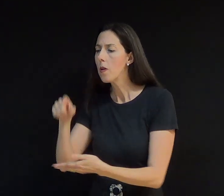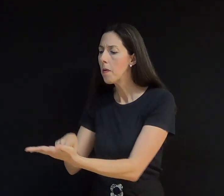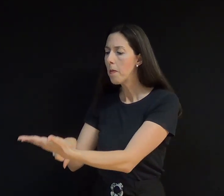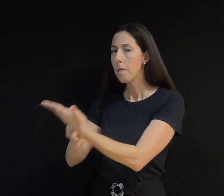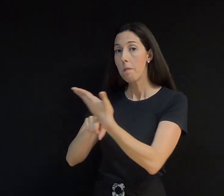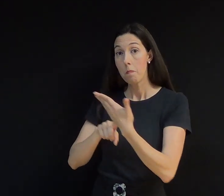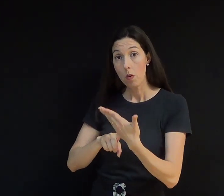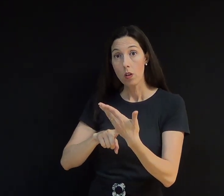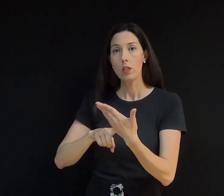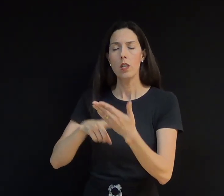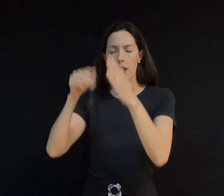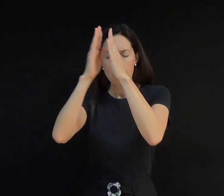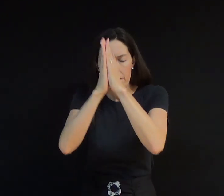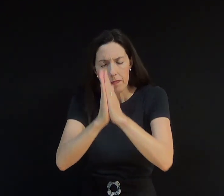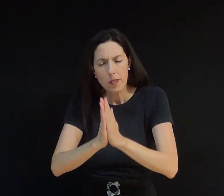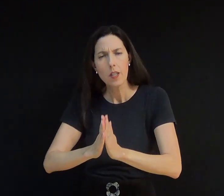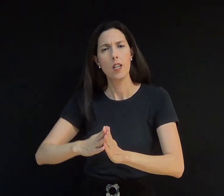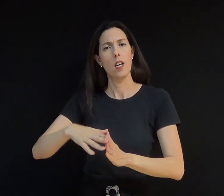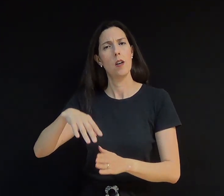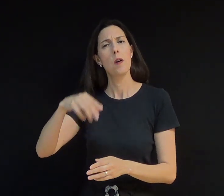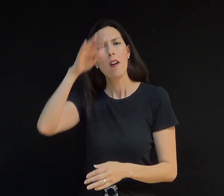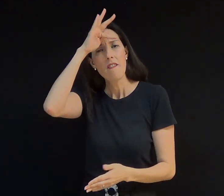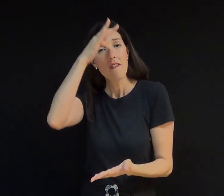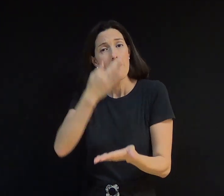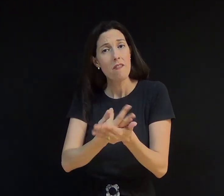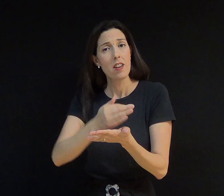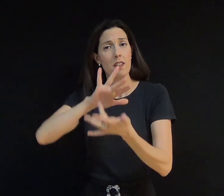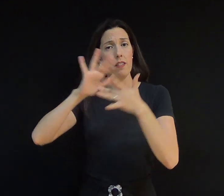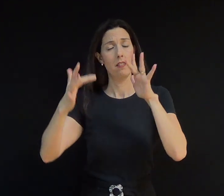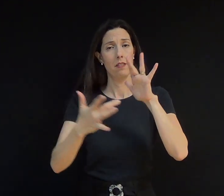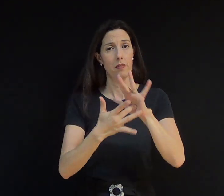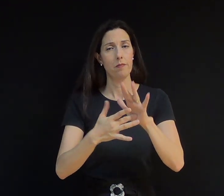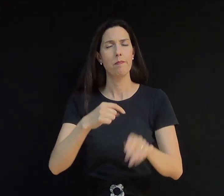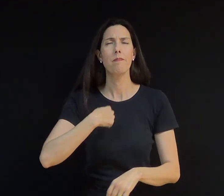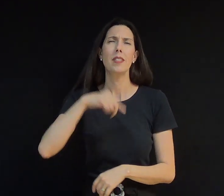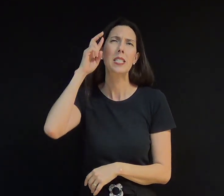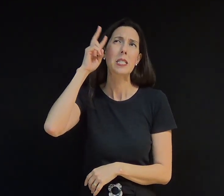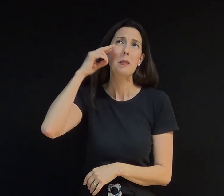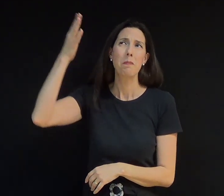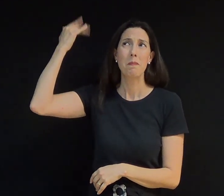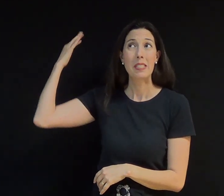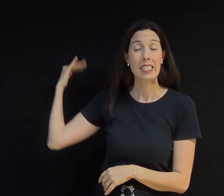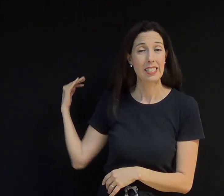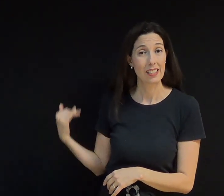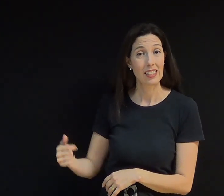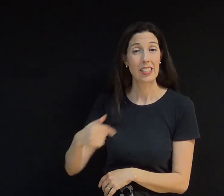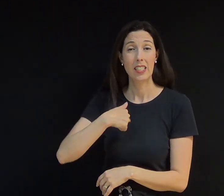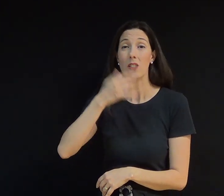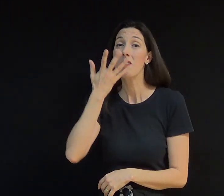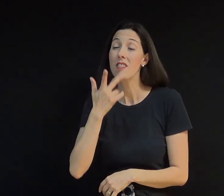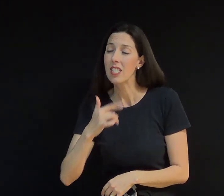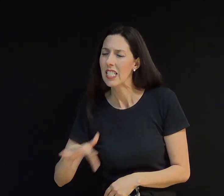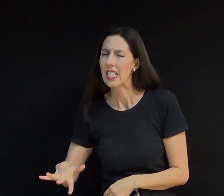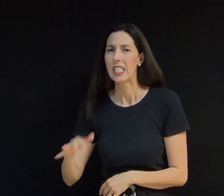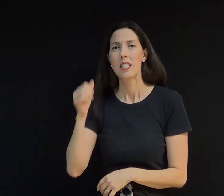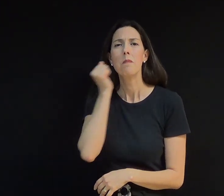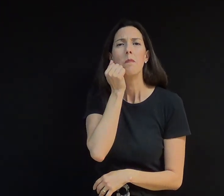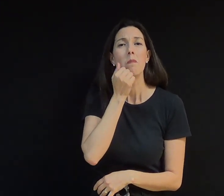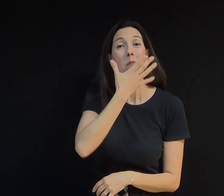em Jesus. Lembro-me quando era mais novo, as brigas em casa estavam aumentando. Não havia um diálogo